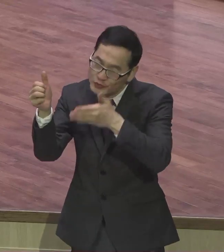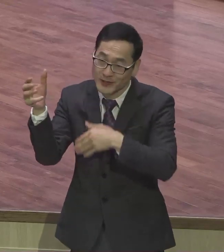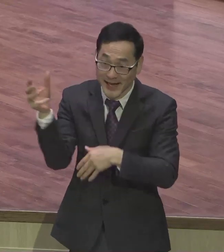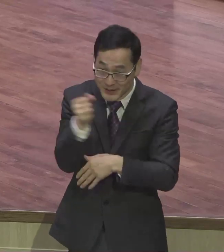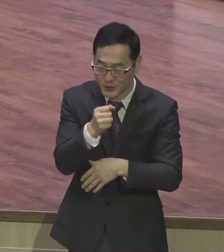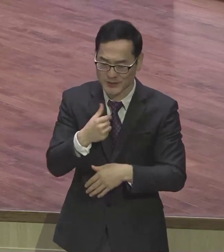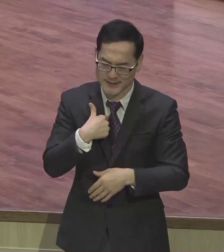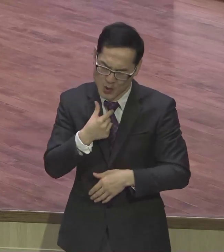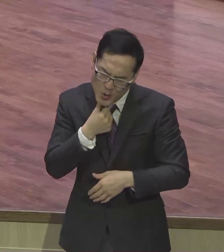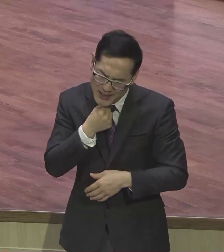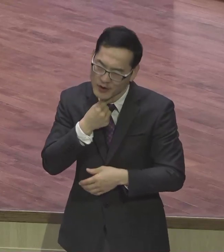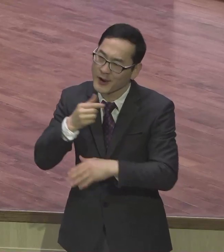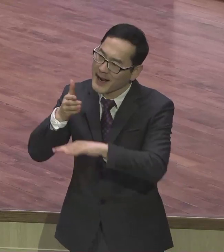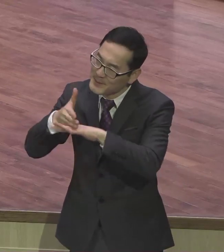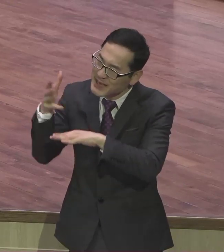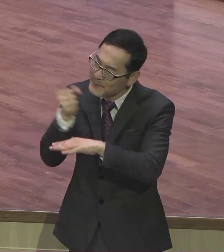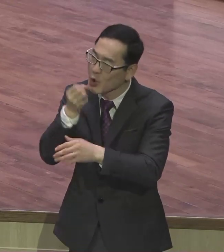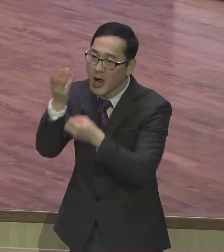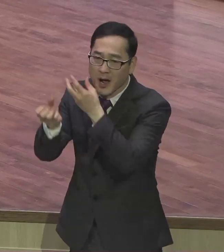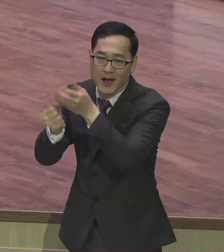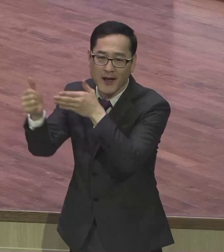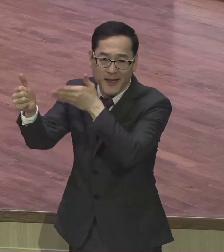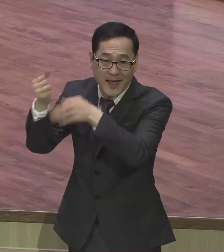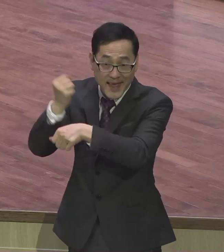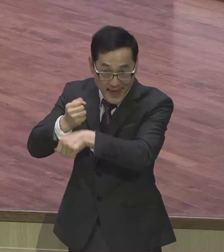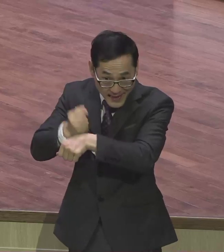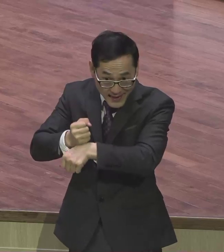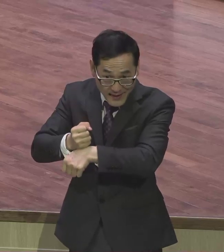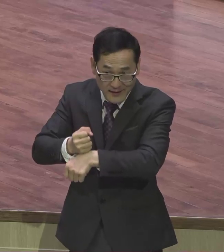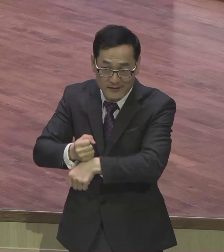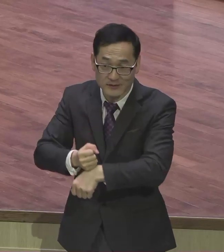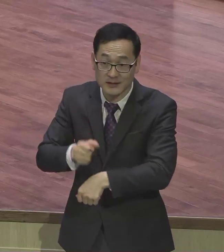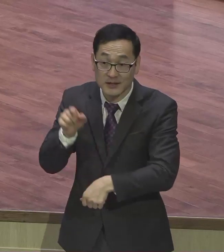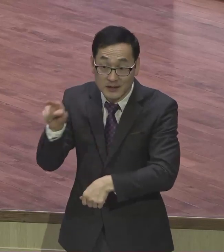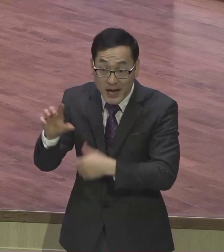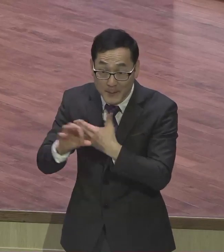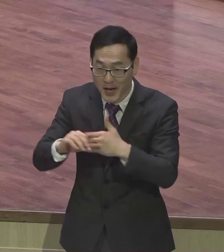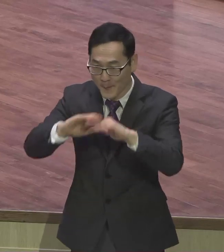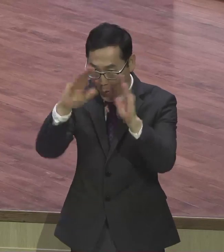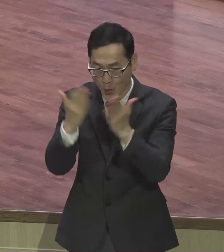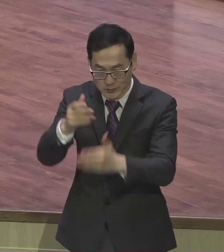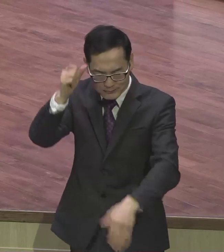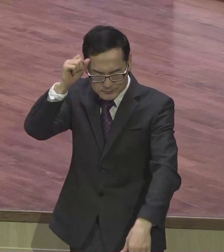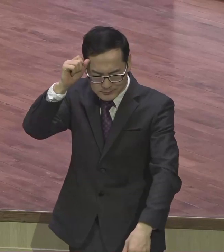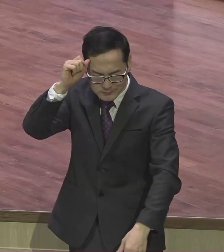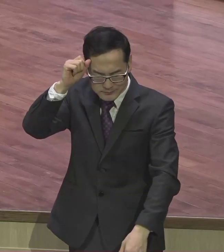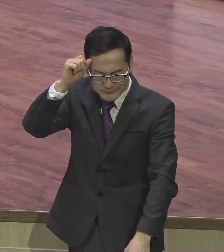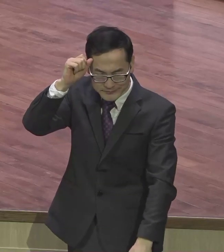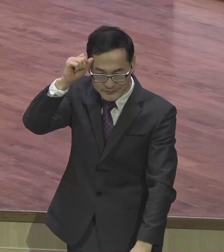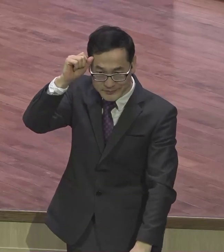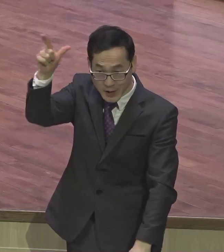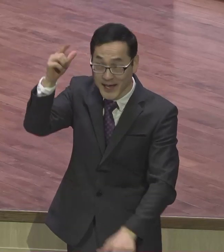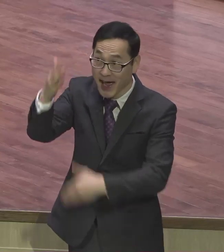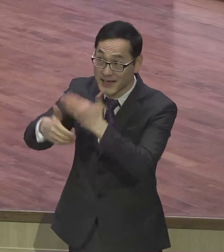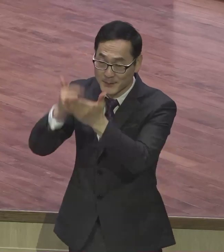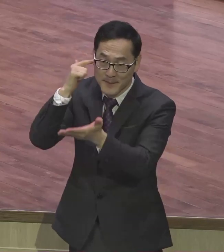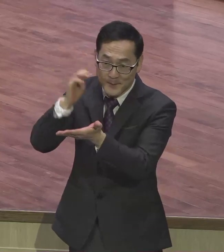것을 감사함으로 하나님께 아래라 그래하면 모든 직각이 되는 하나님의 평강이 그리스도